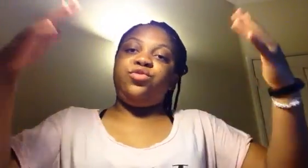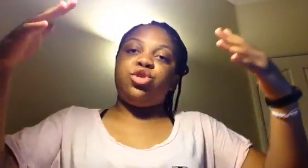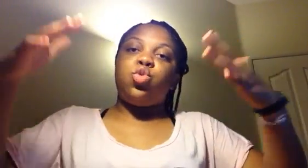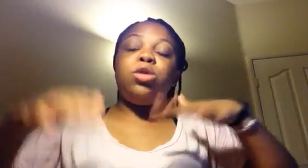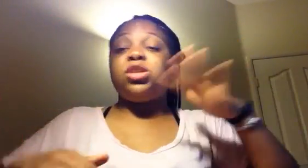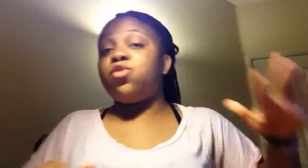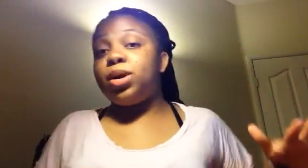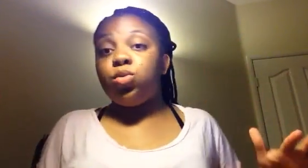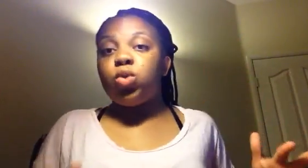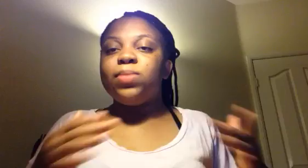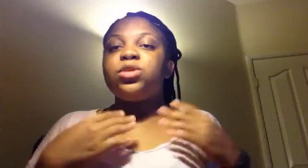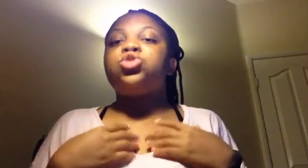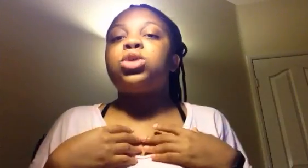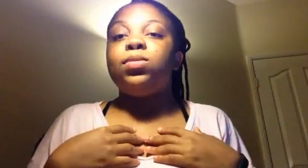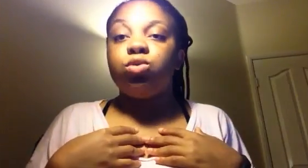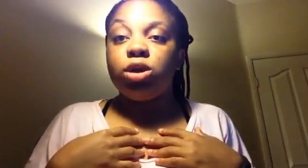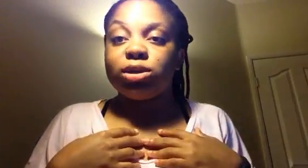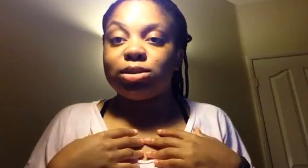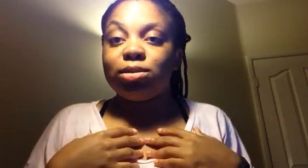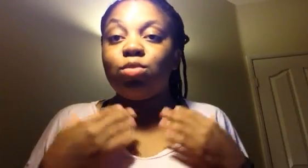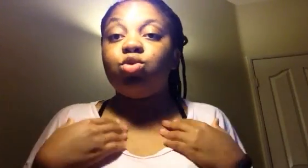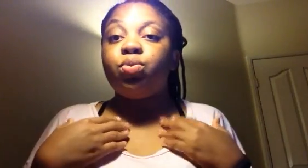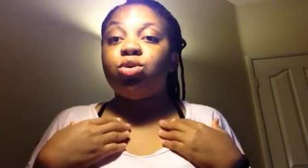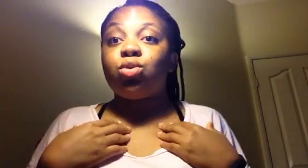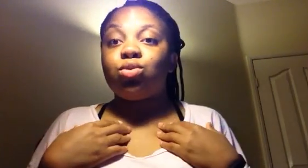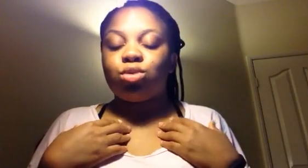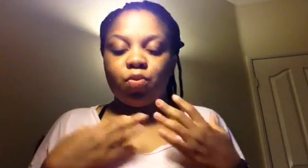fout de toi. On ne'en fout pas de moi. Je suis Camerounaise. Mon opinion compte.